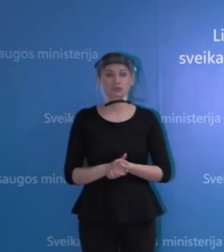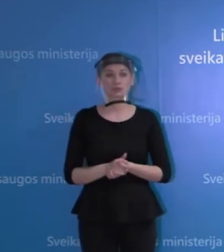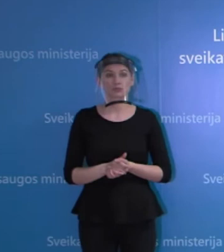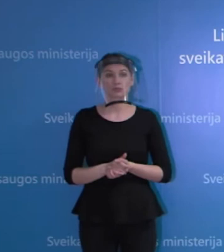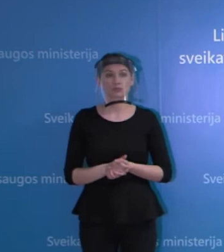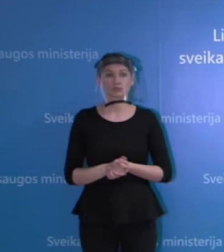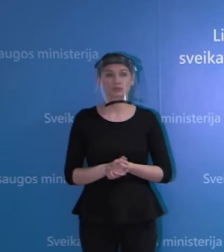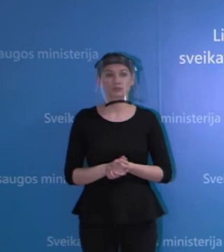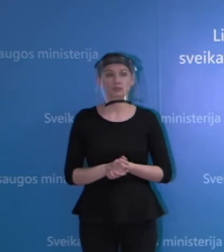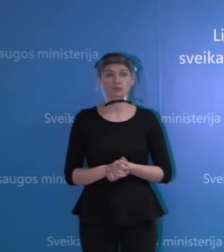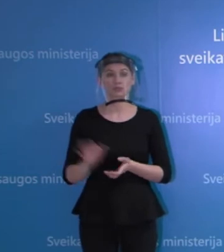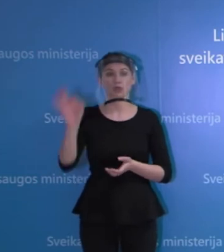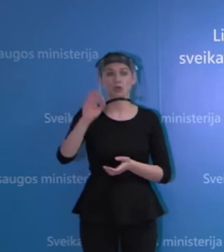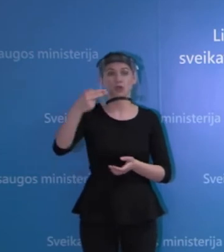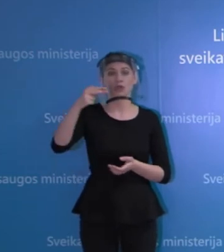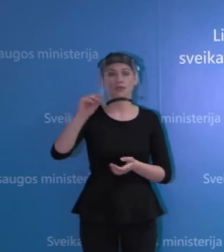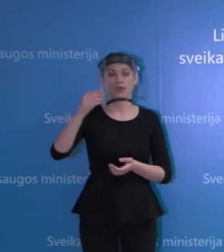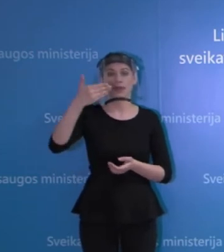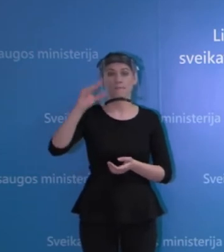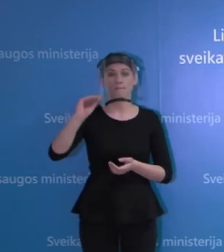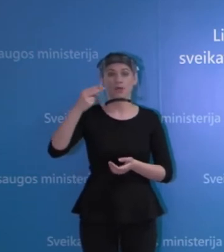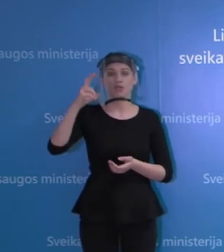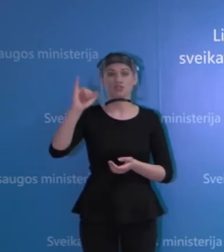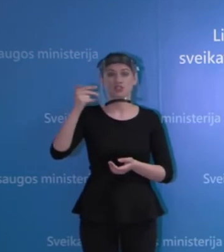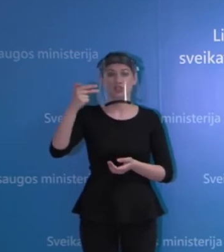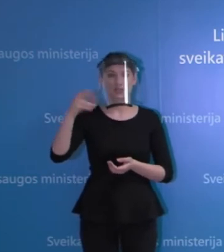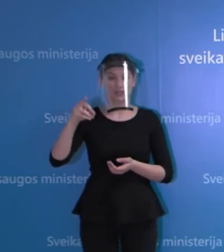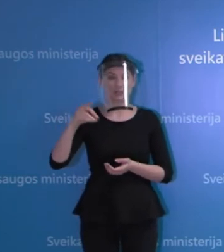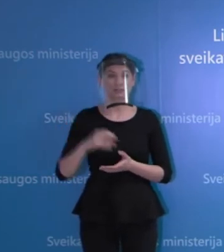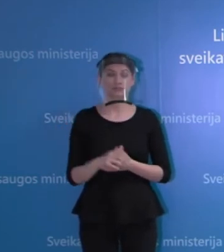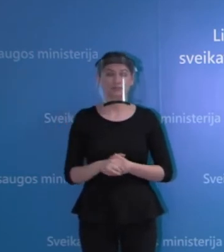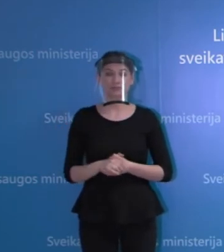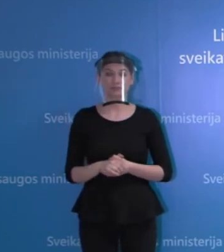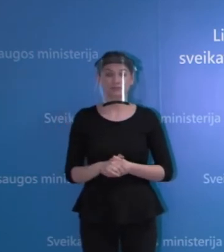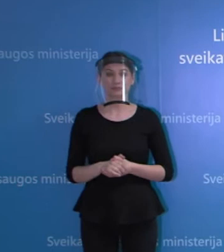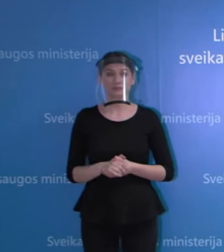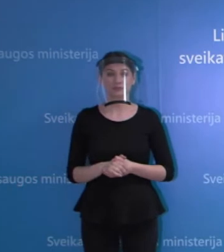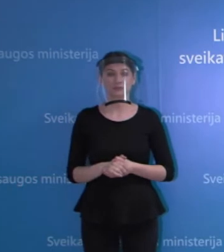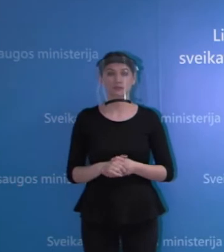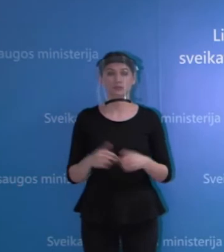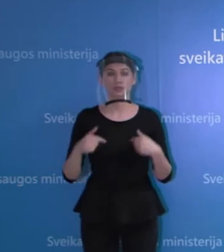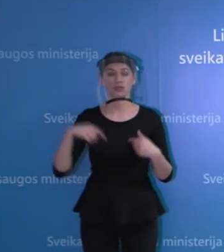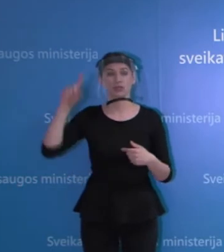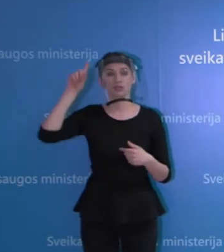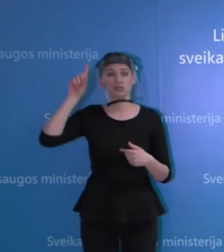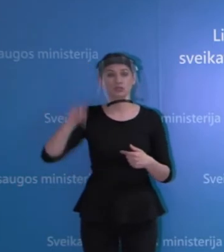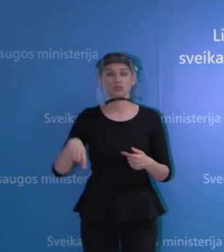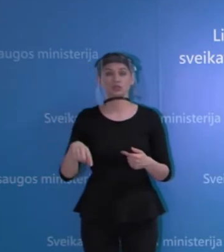Dėl situacijos neminšinėje galiu vėlgi paminėti, na, tiesiog skaičių, žinau, kad